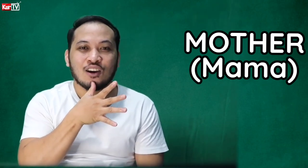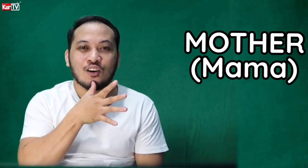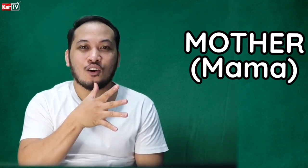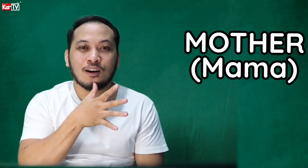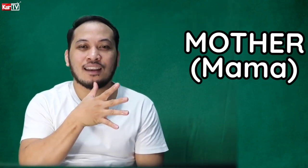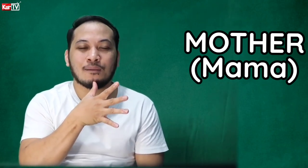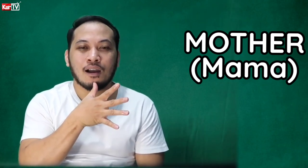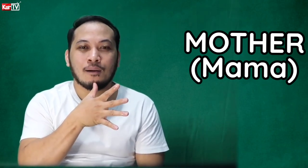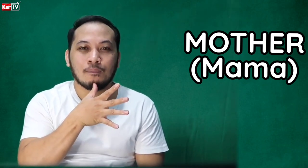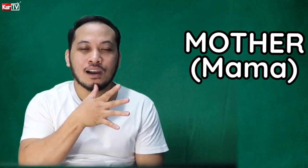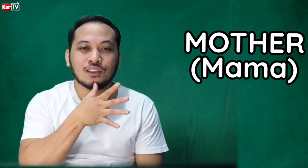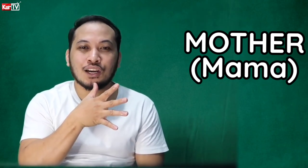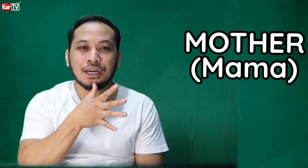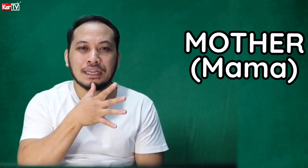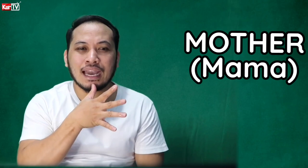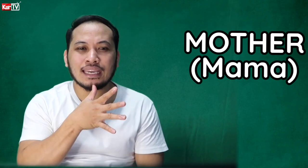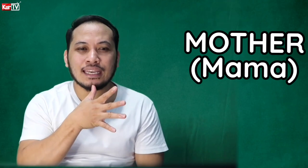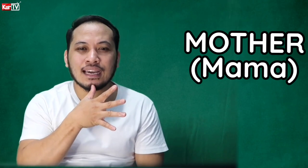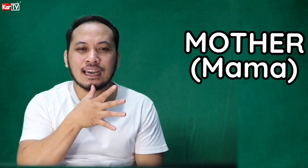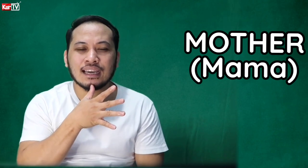Or mother, inay, inang.